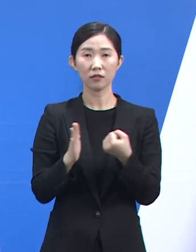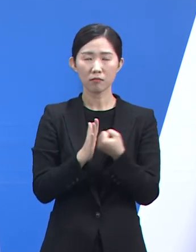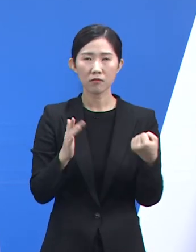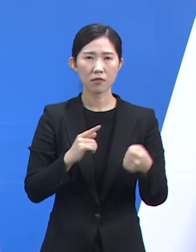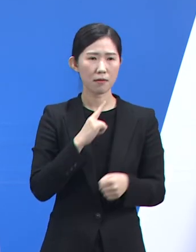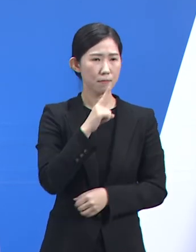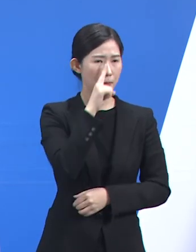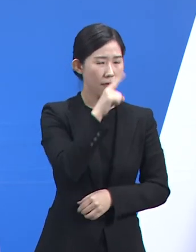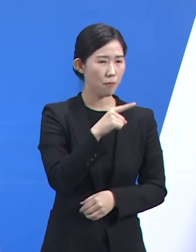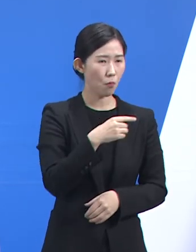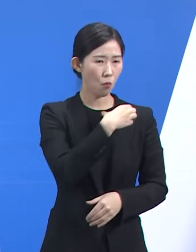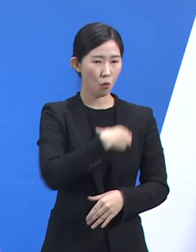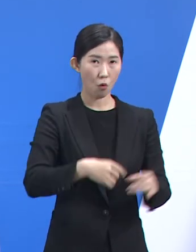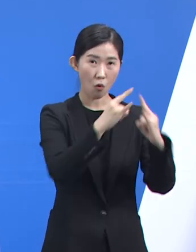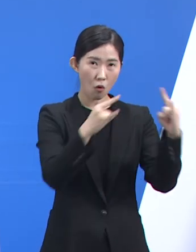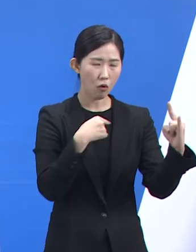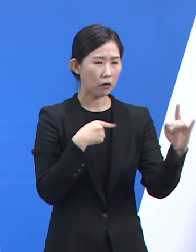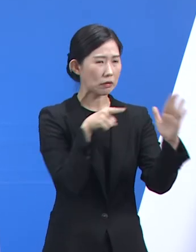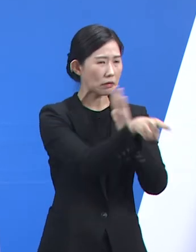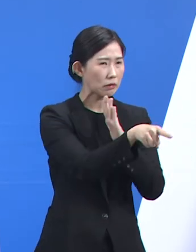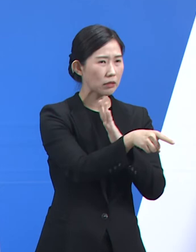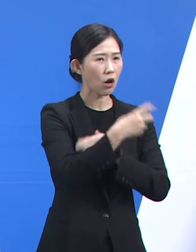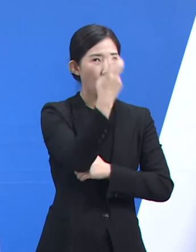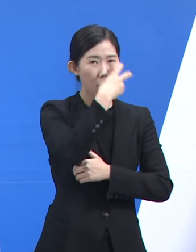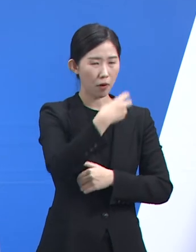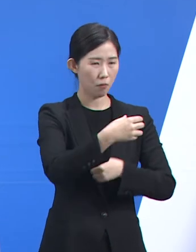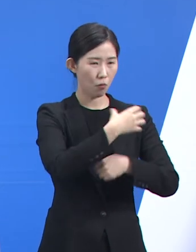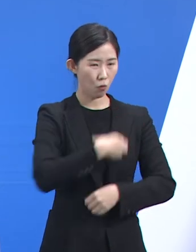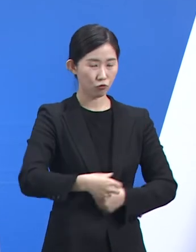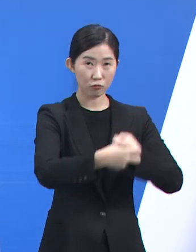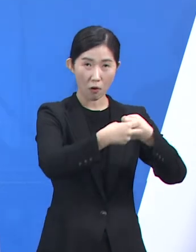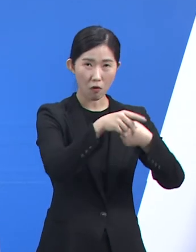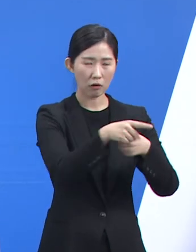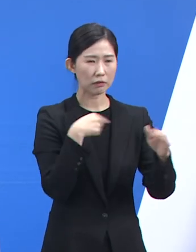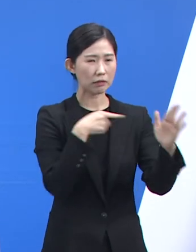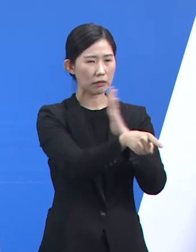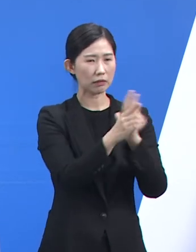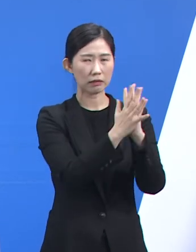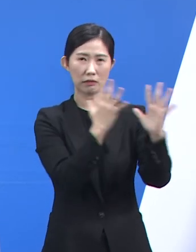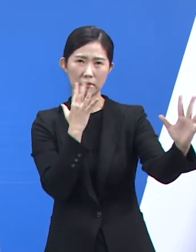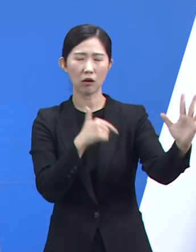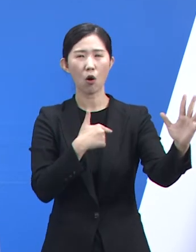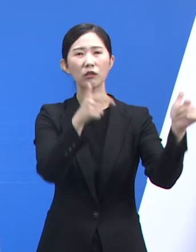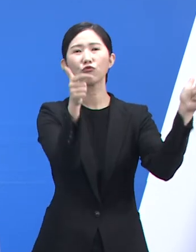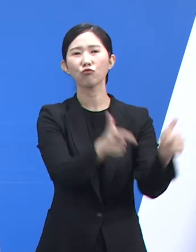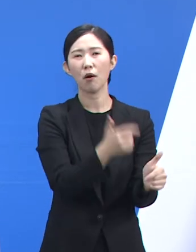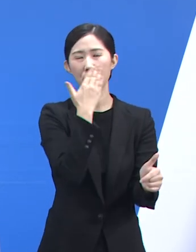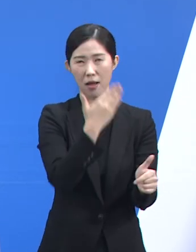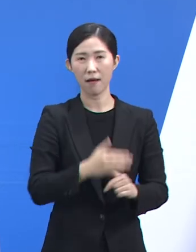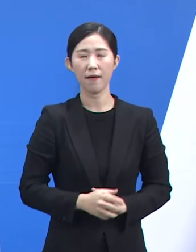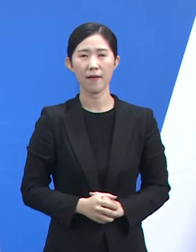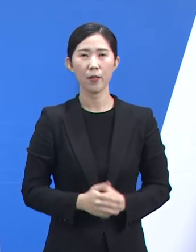PCR검사 대기시간을 줄이고 보다 신속한 환자관리가 가능해질 것으로 기대됩니다.